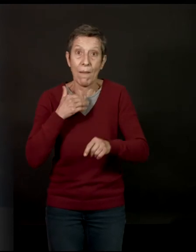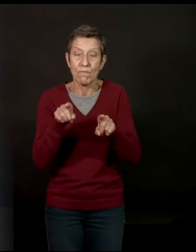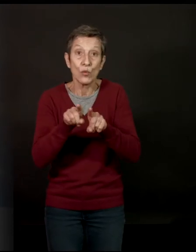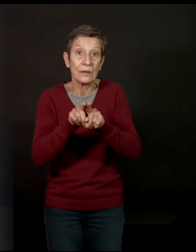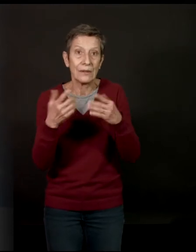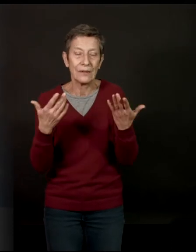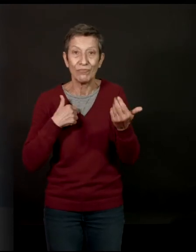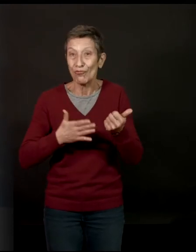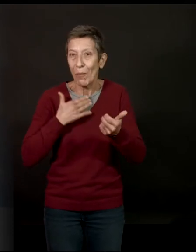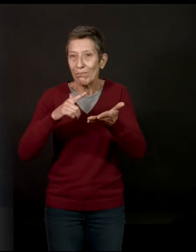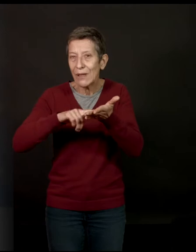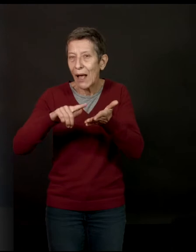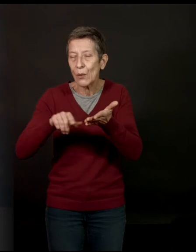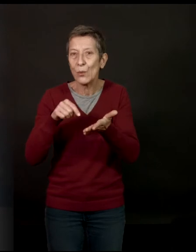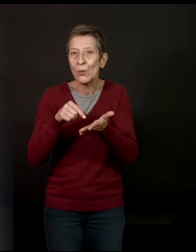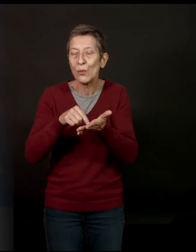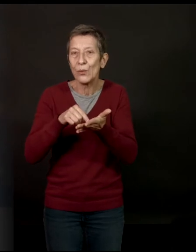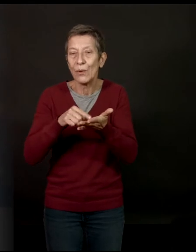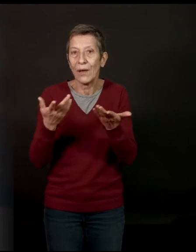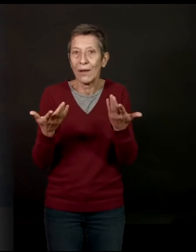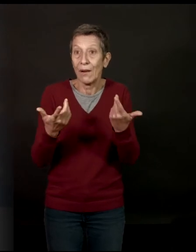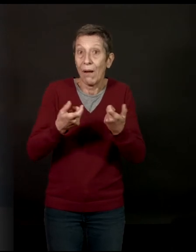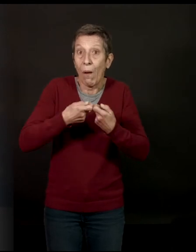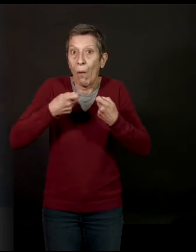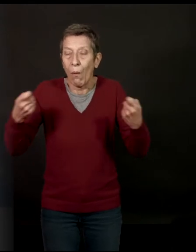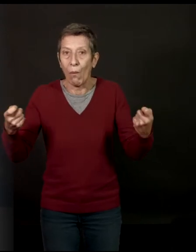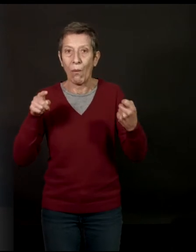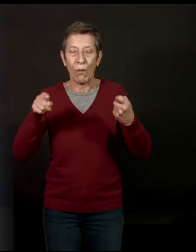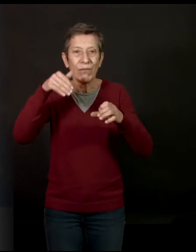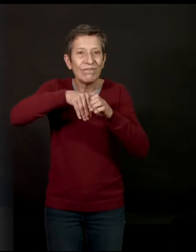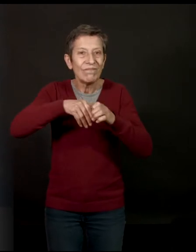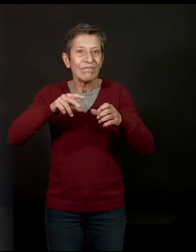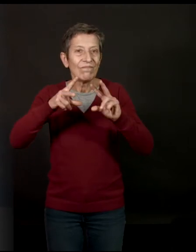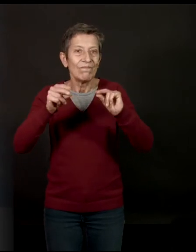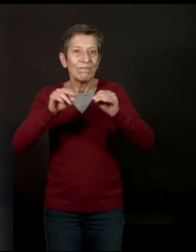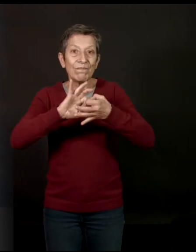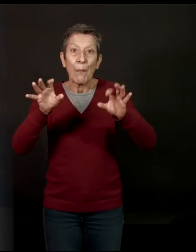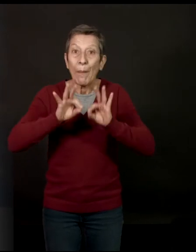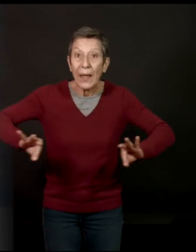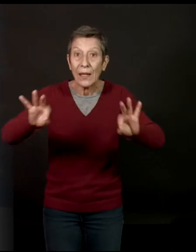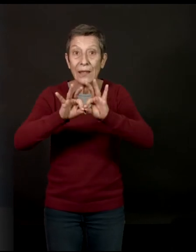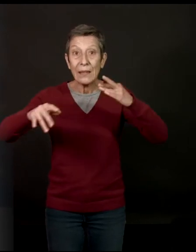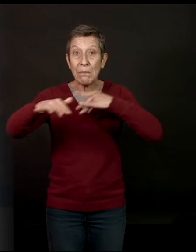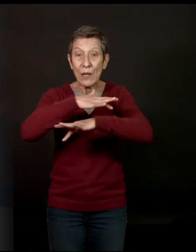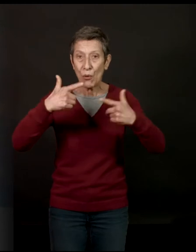c'est... Voilà, j'aime cette littérature longue qui raconte le pays aussi, qui raconte des milieux différents.